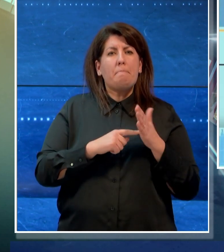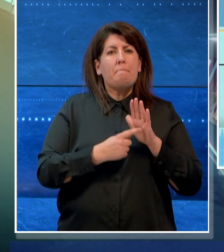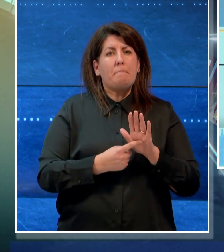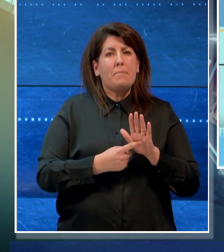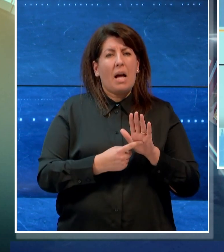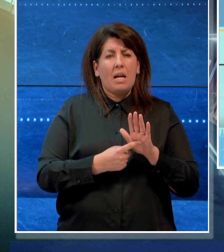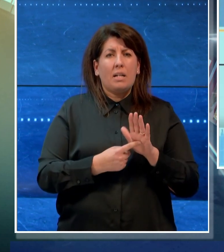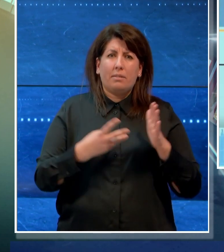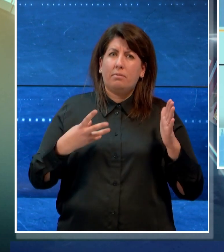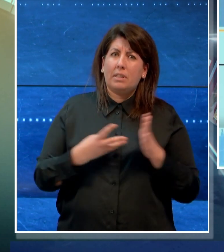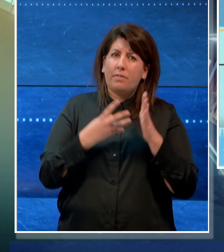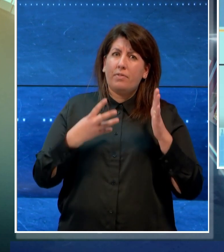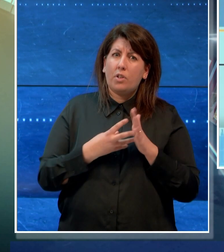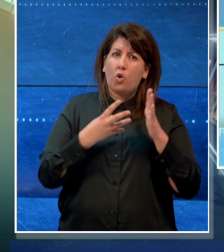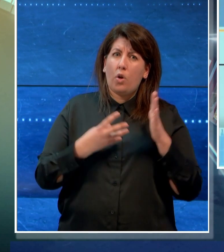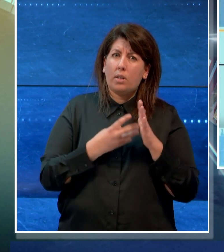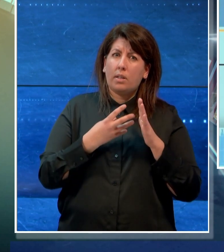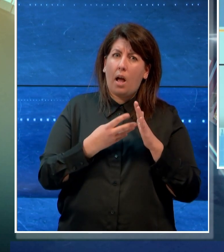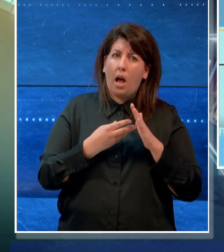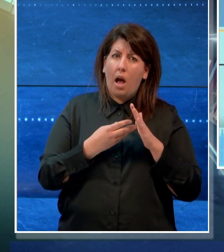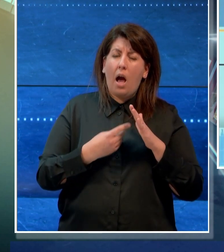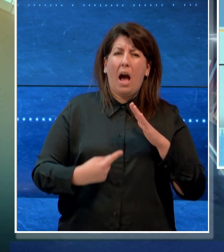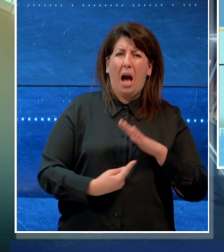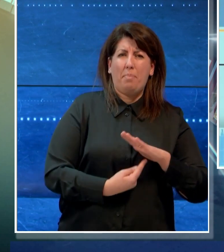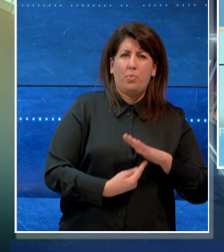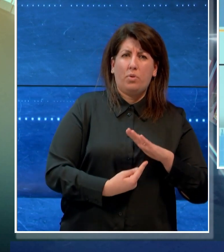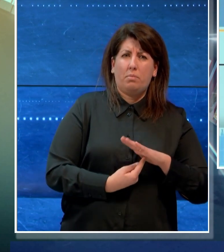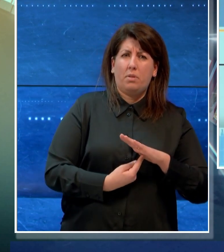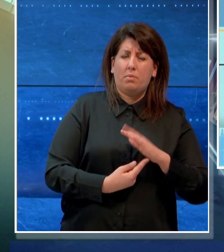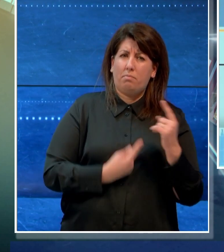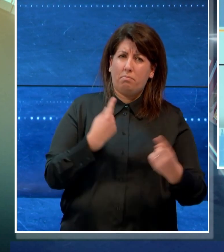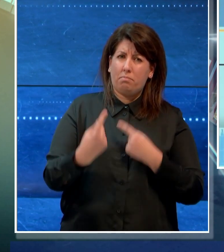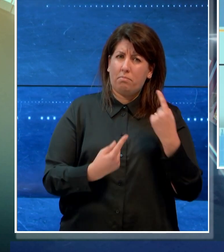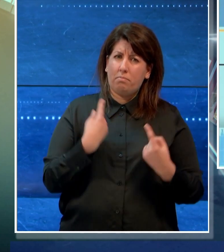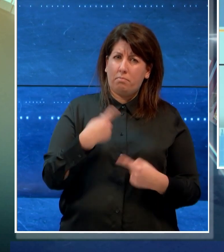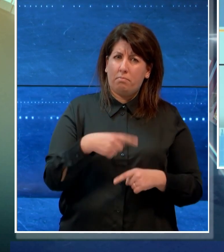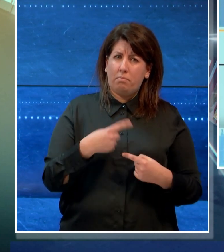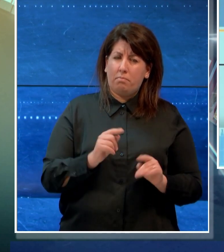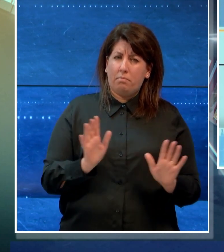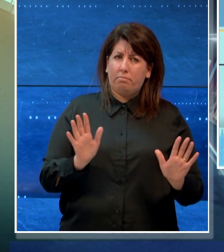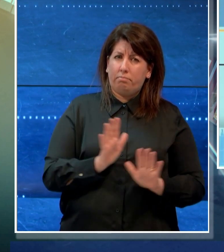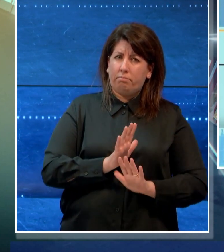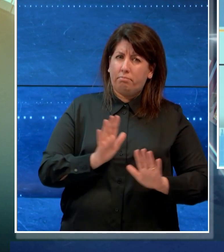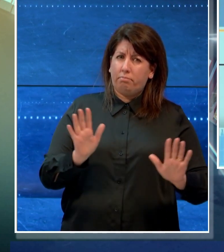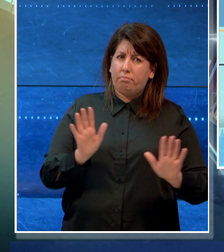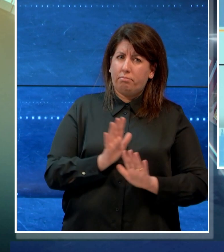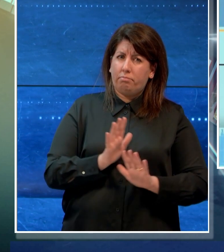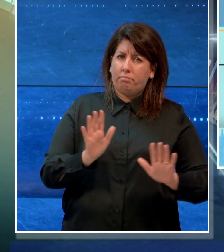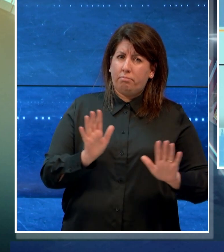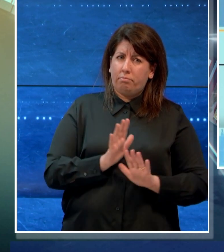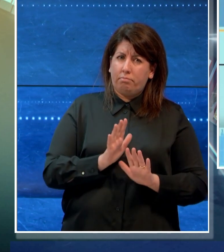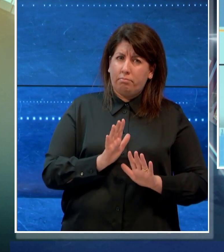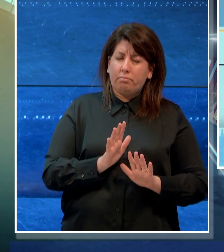la piaga dell'abusivismo, una situazione che nasconde una fetta molto ampia di lavoro